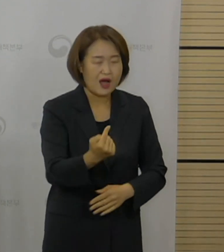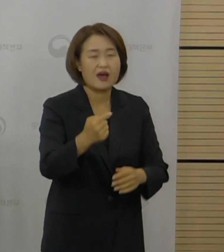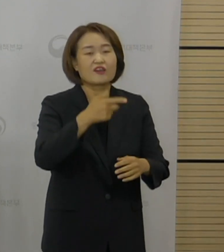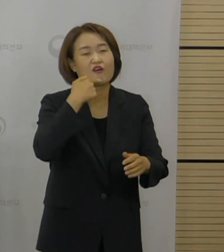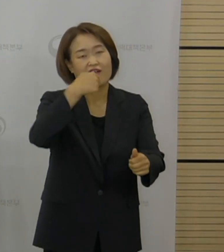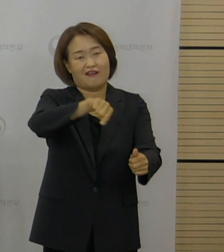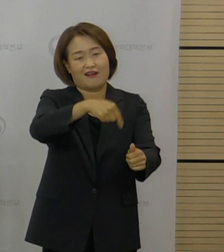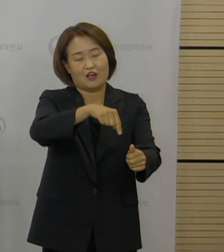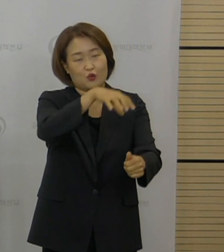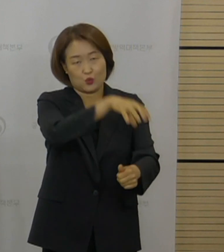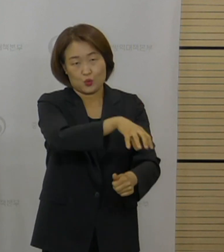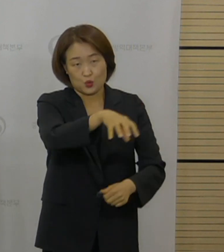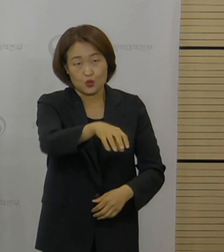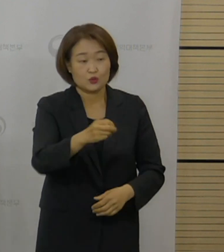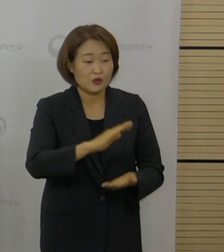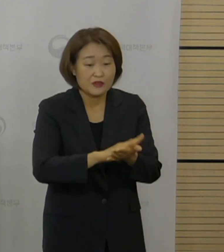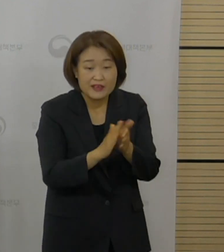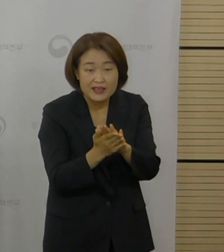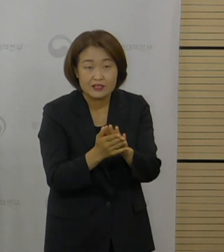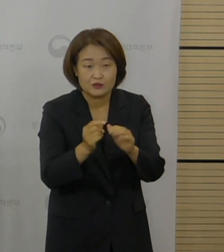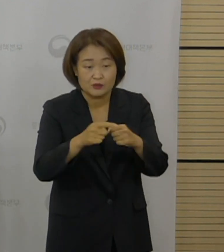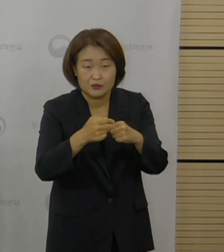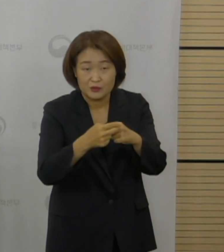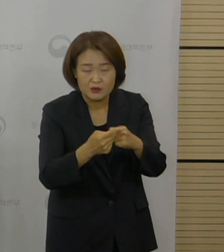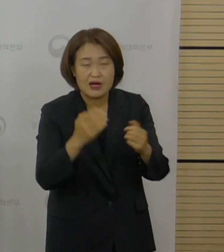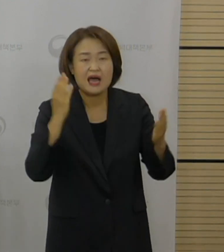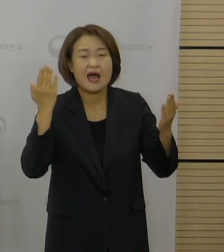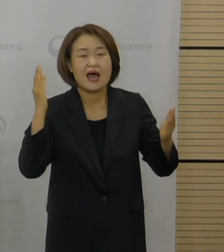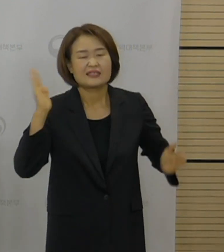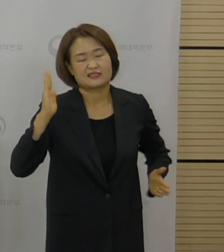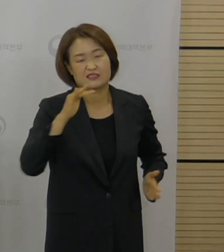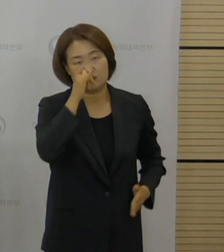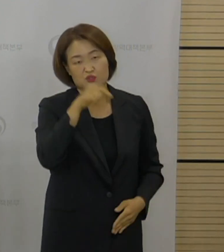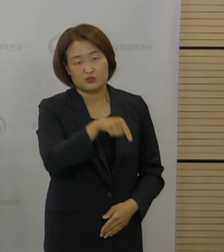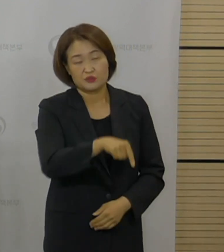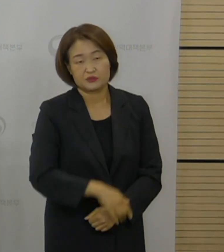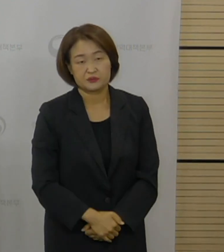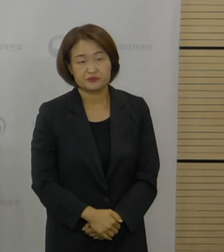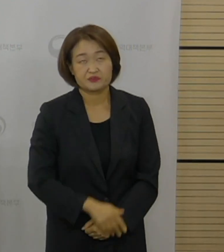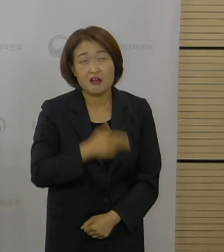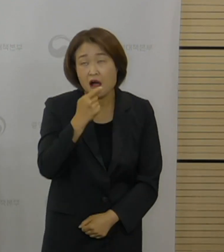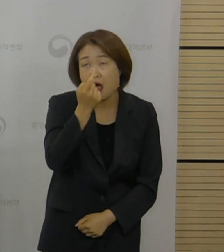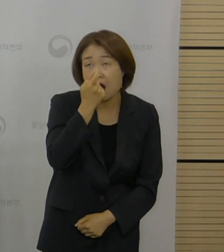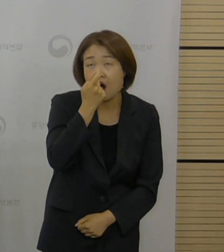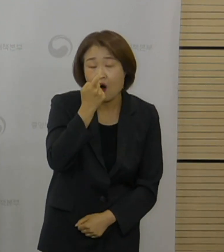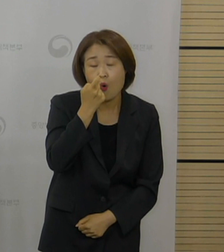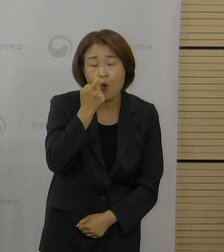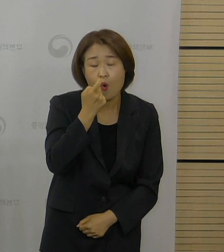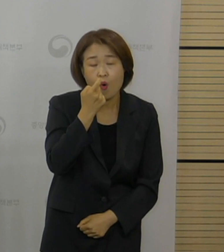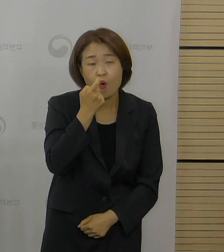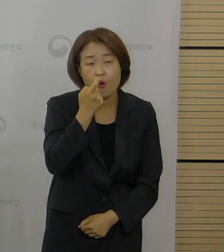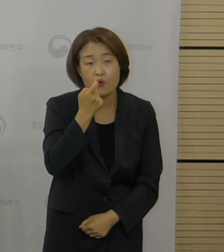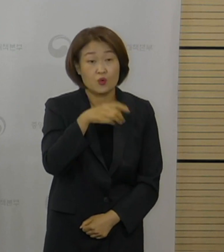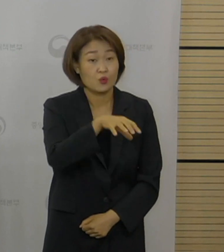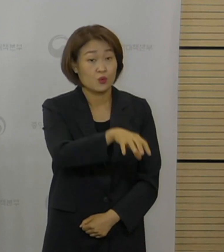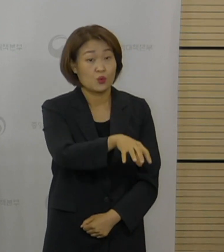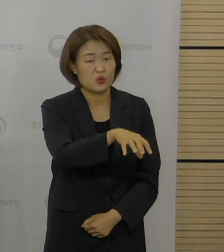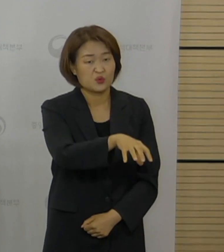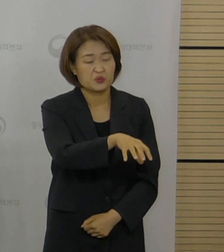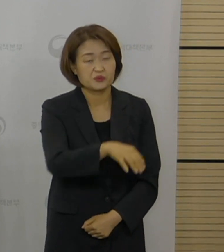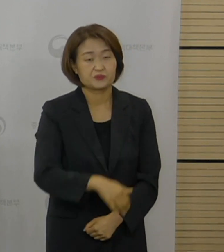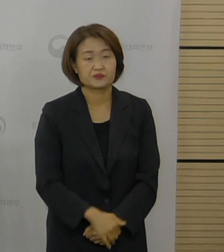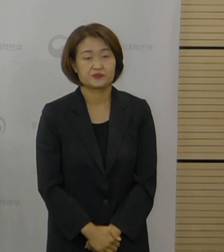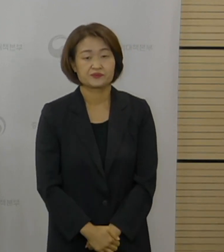영어 학원이고 유치부하고 초등학생부들이 영어를 배우는, 원어민 강사에게 영어를 배우는 이런